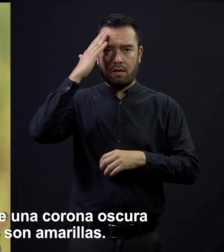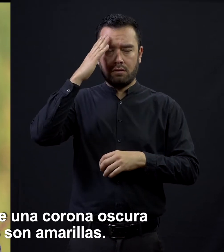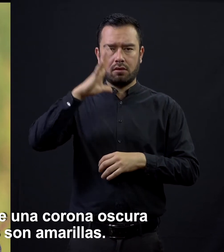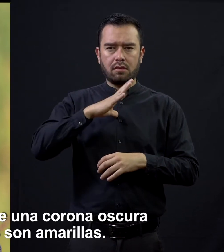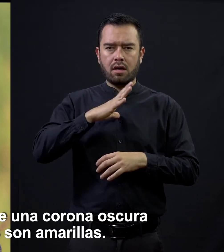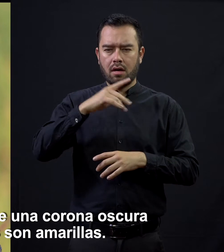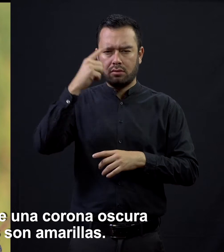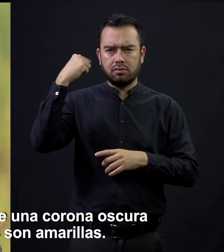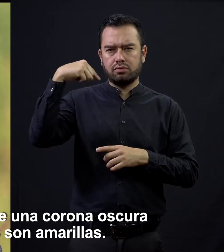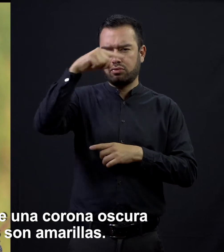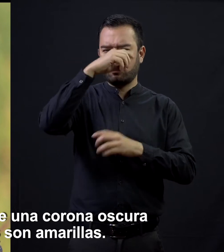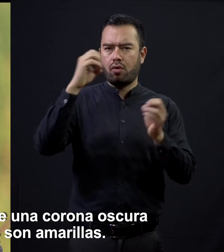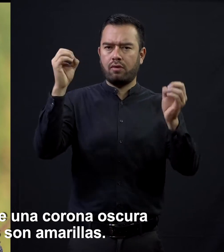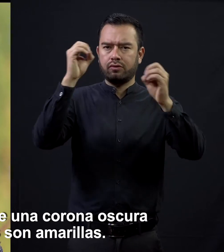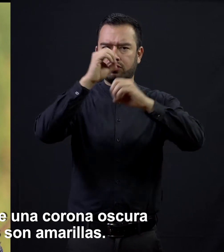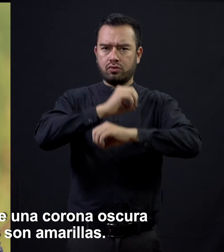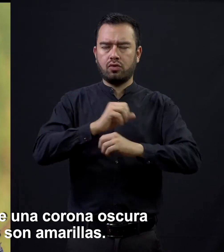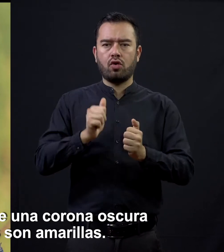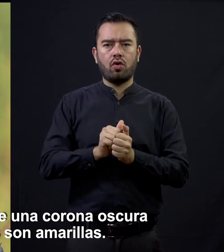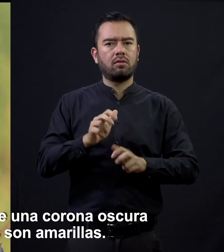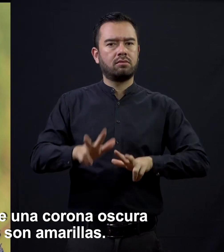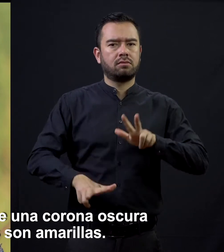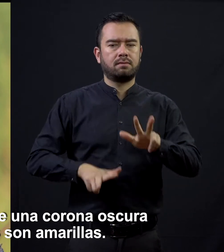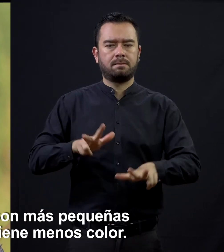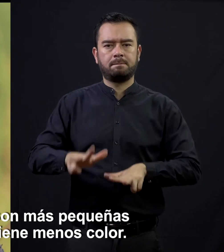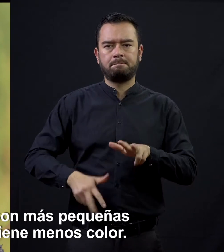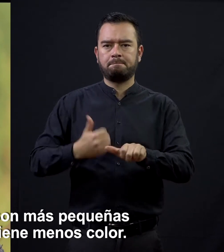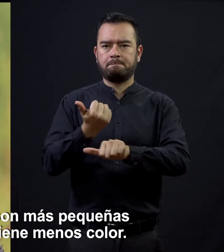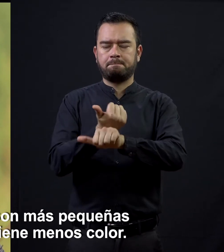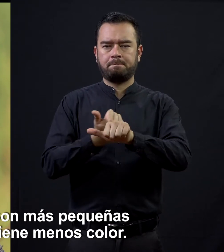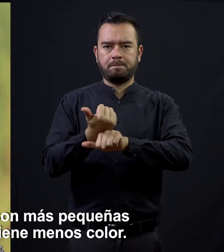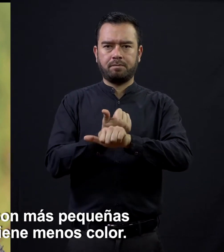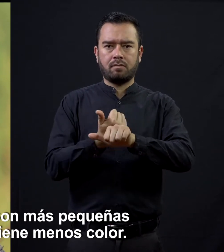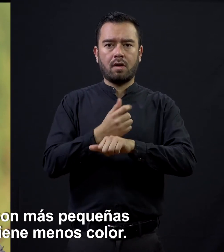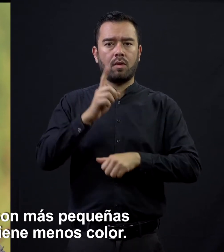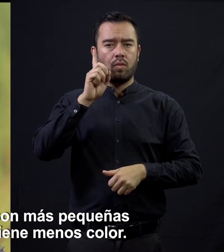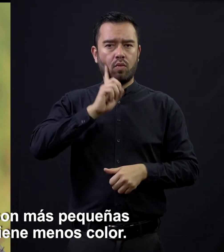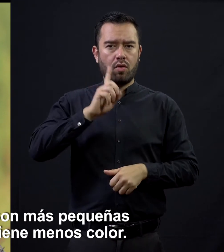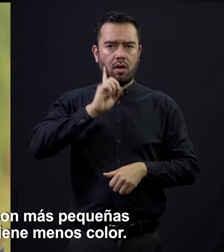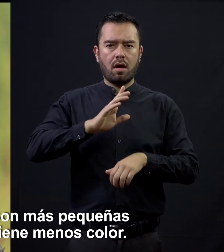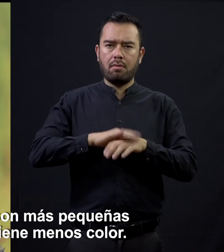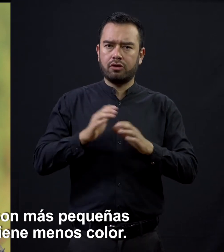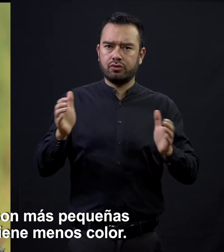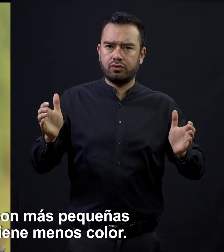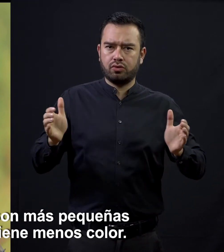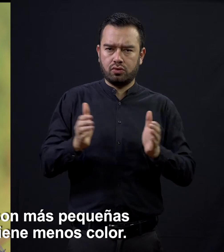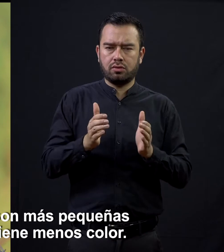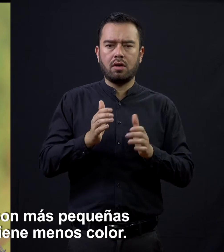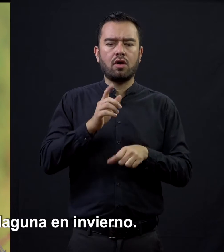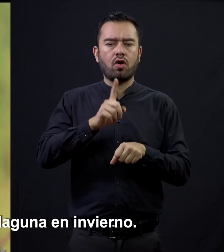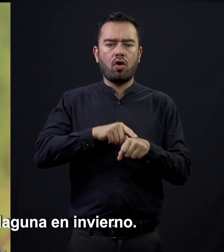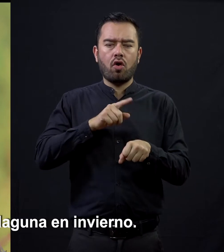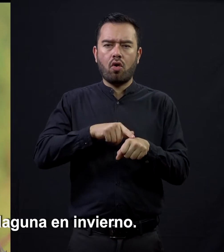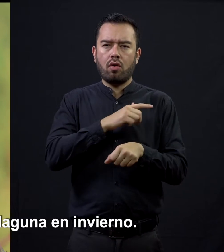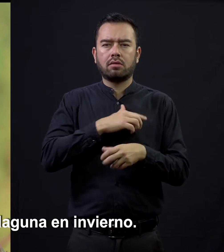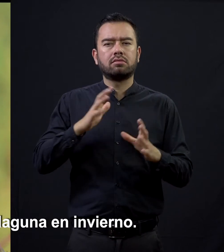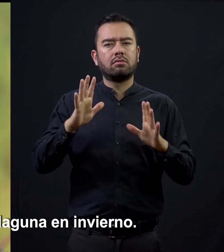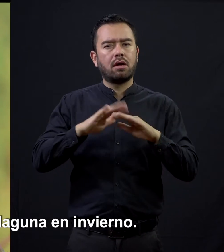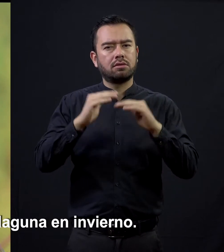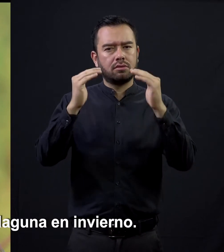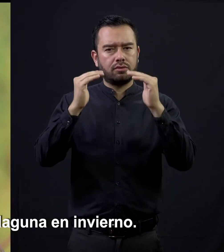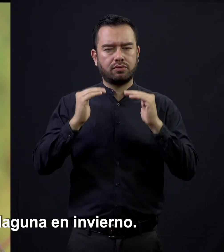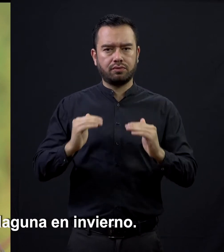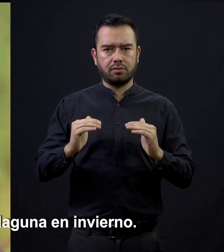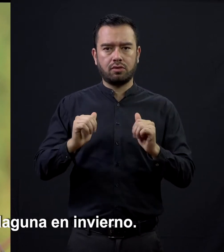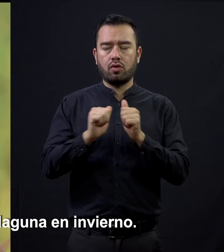corona oscura y sus patas son amarillas. Las hembras son más pequeñas y su plumaje tiene menos color. Viaja a